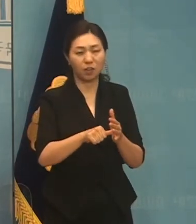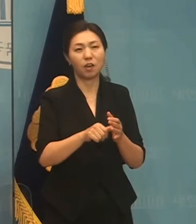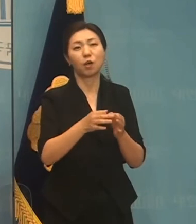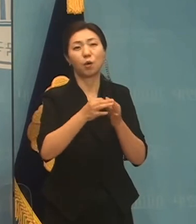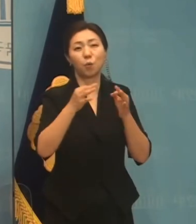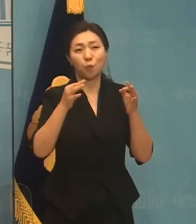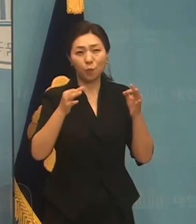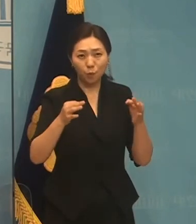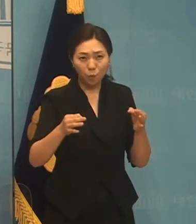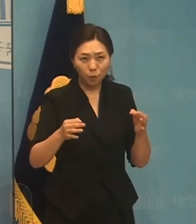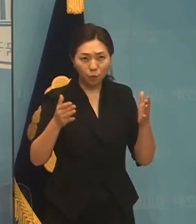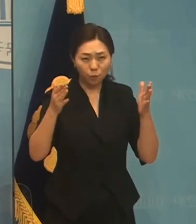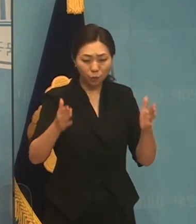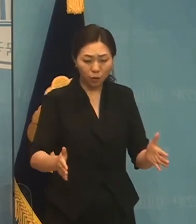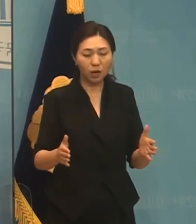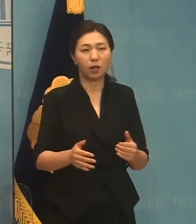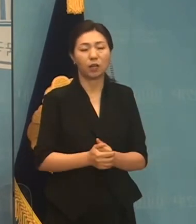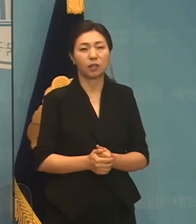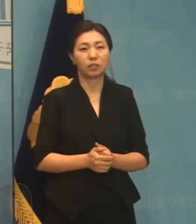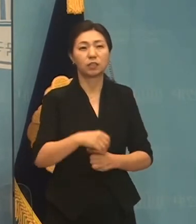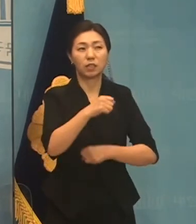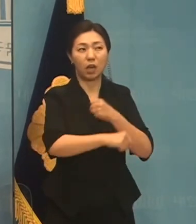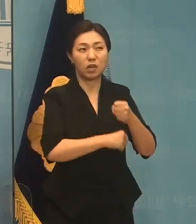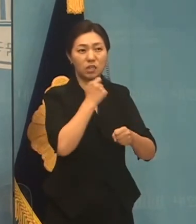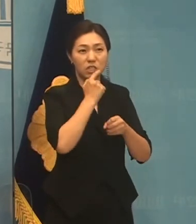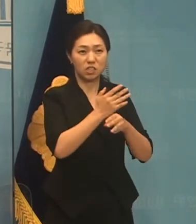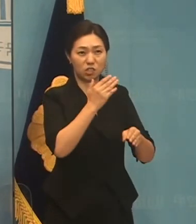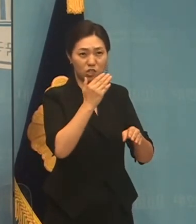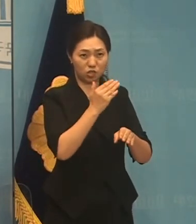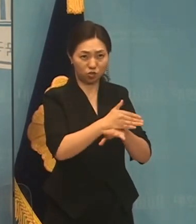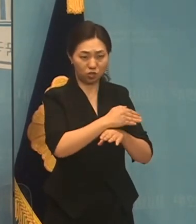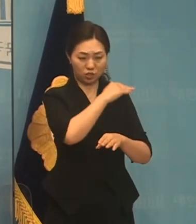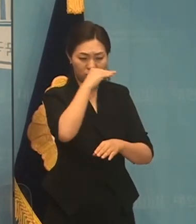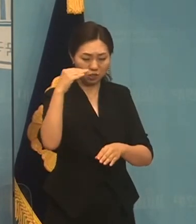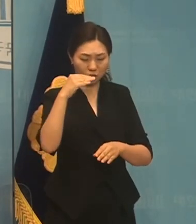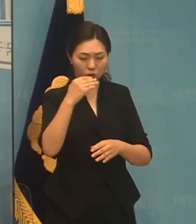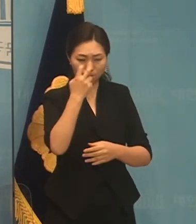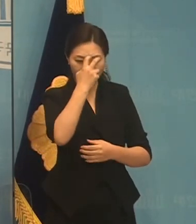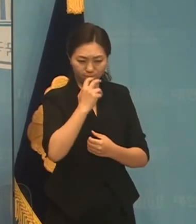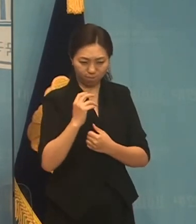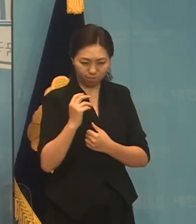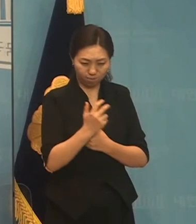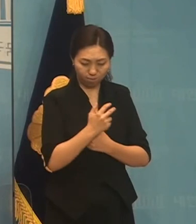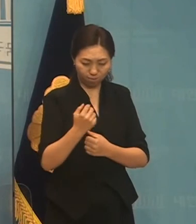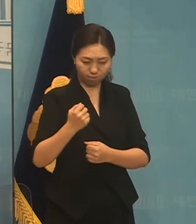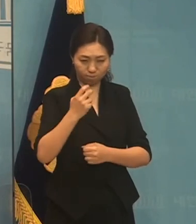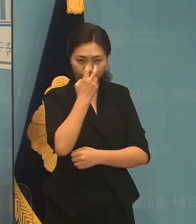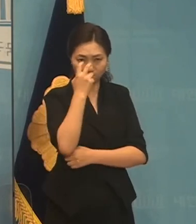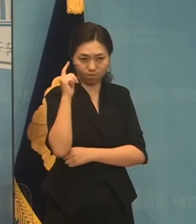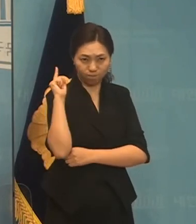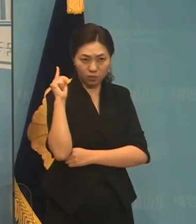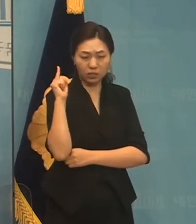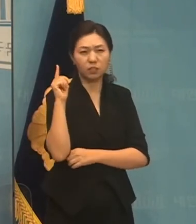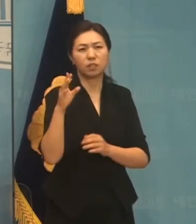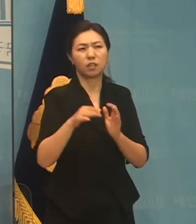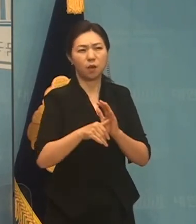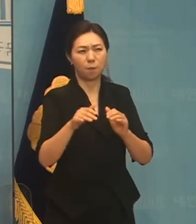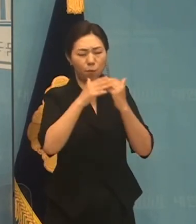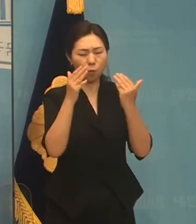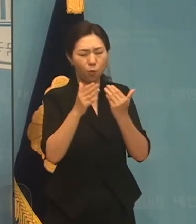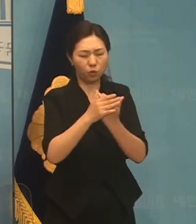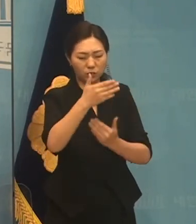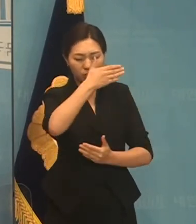이후에 자유민주 질서를 지키는데 그의 모든 정결을